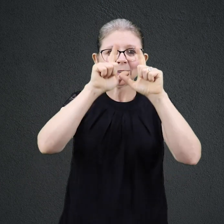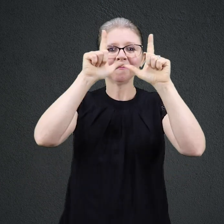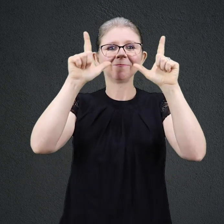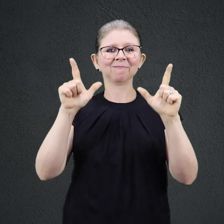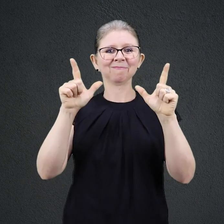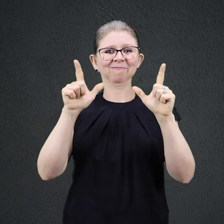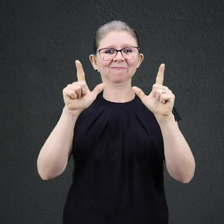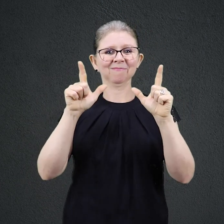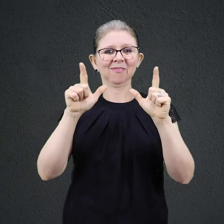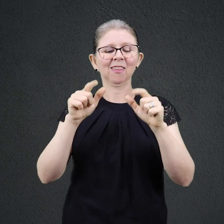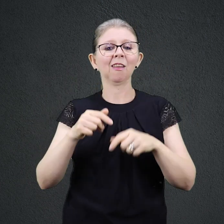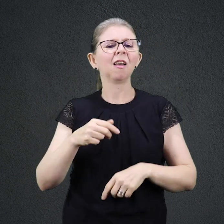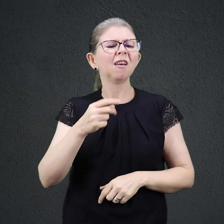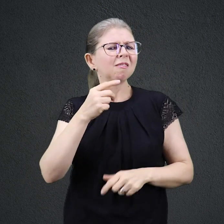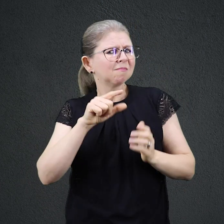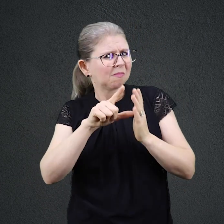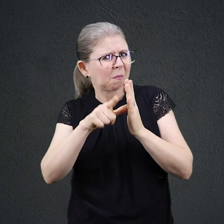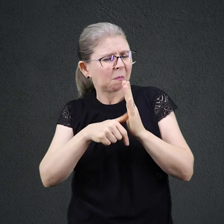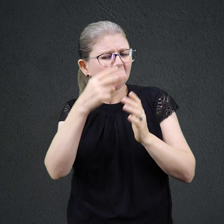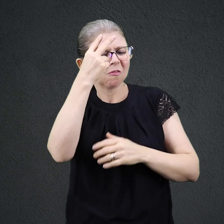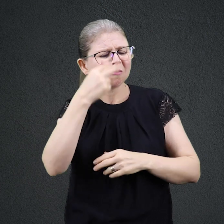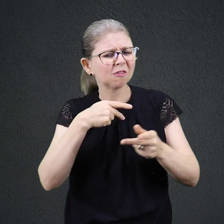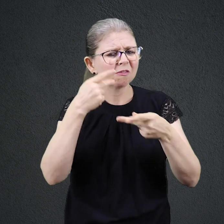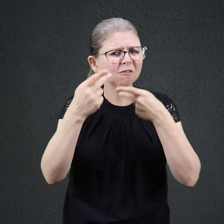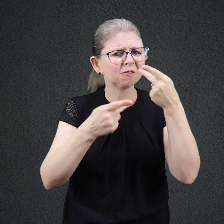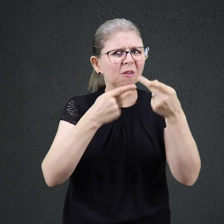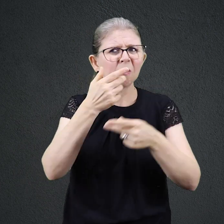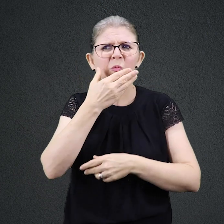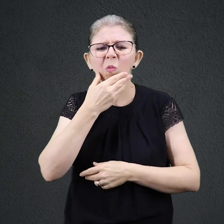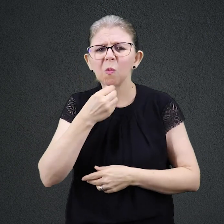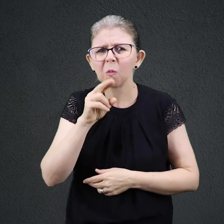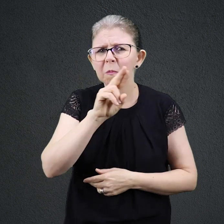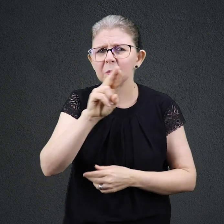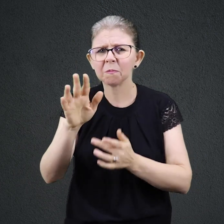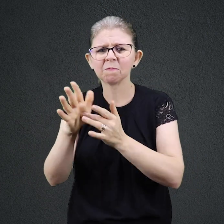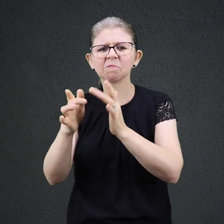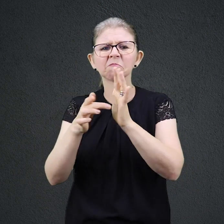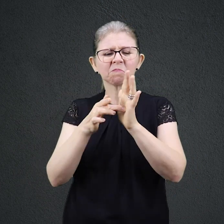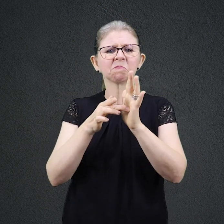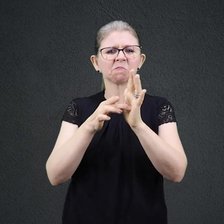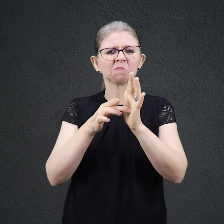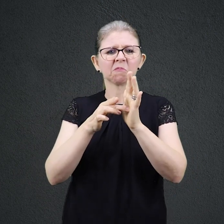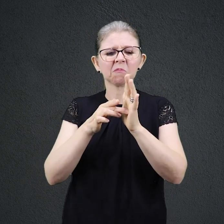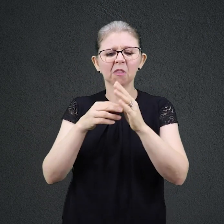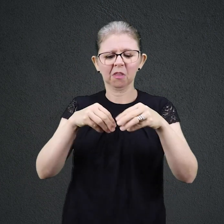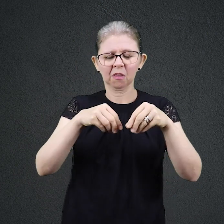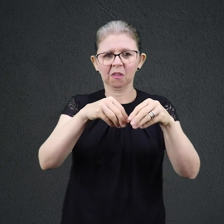saliva, colocou-a nos meus olhos e me disse que fosse lavar-me em Siloé, fui, lavei-me e agora